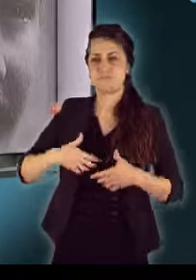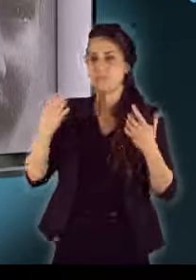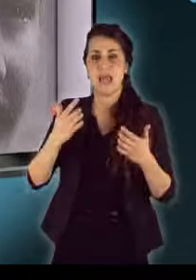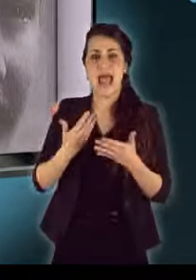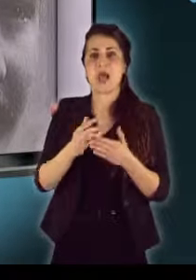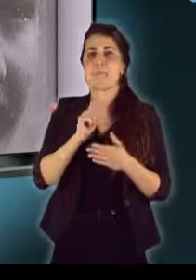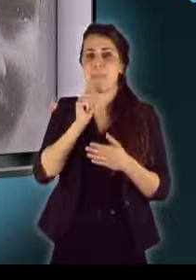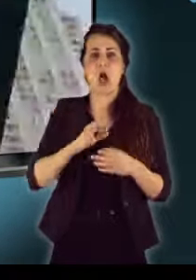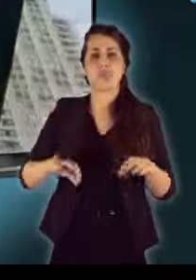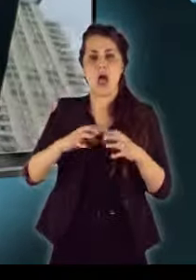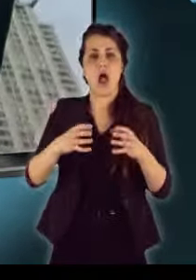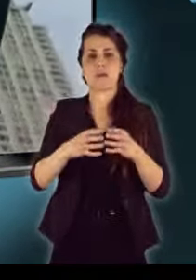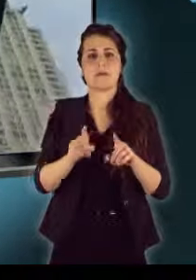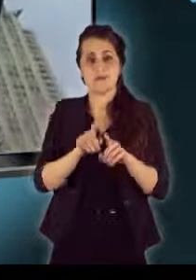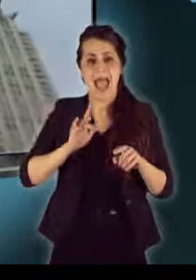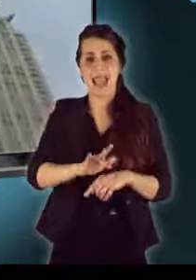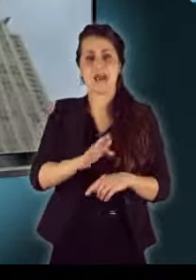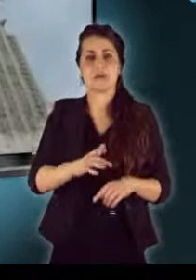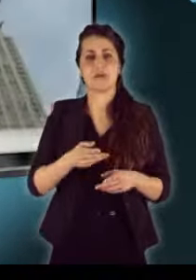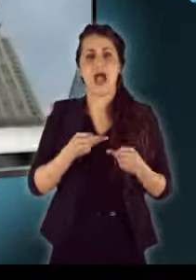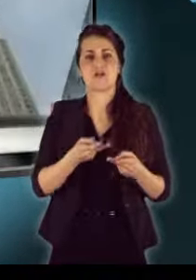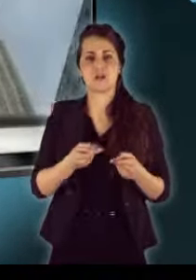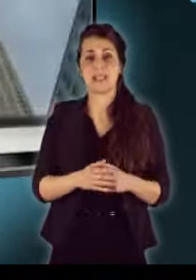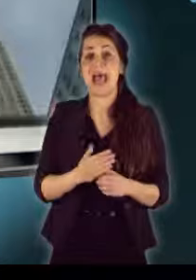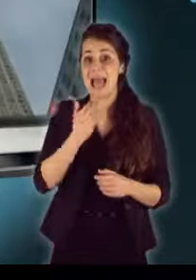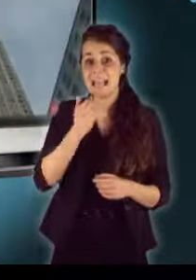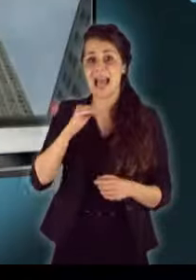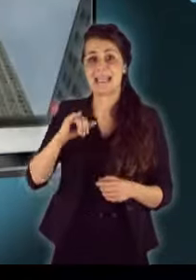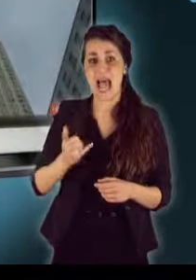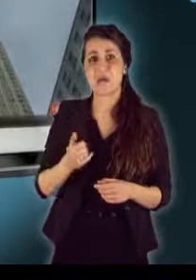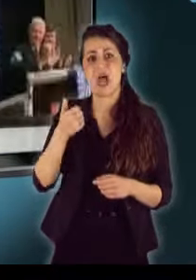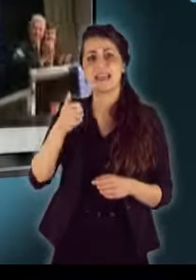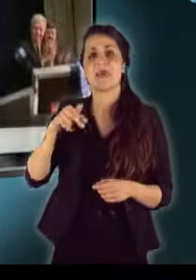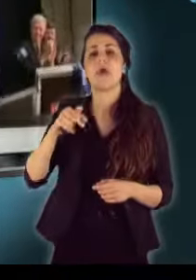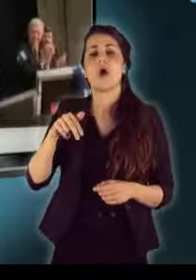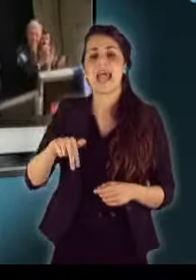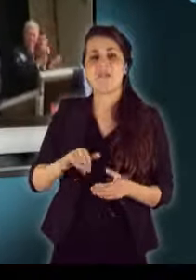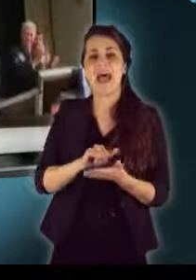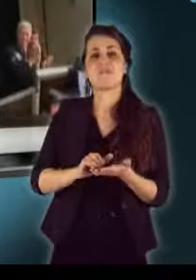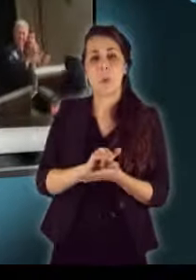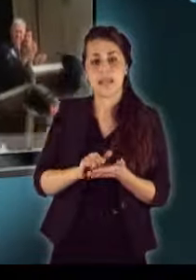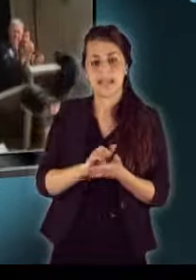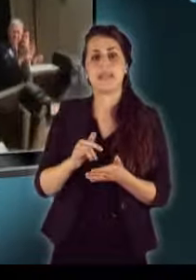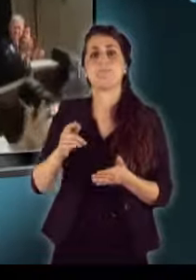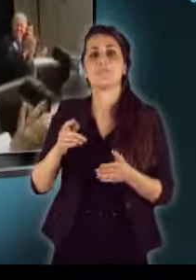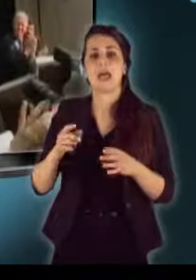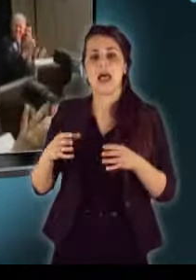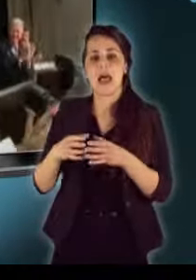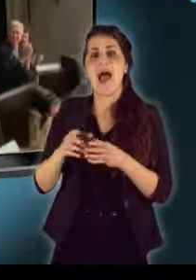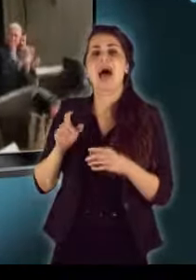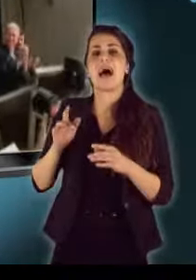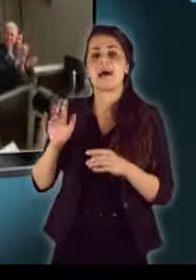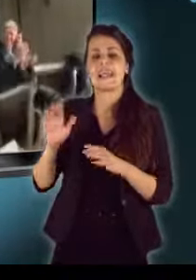magyarságot csértette meg. Eszterházi Jánost nemrég az egyik befolyásos New Yorki zsidószervezet a rágalmazás ellenes liga